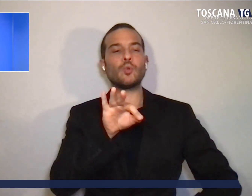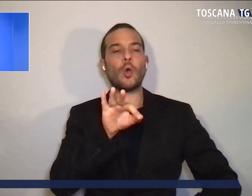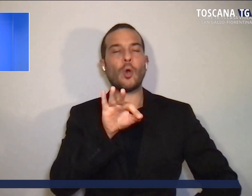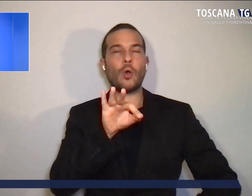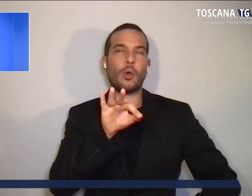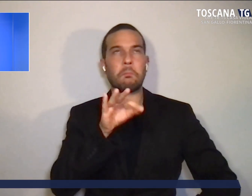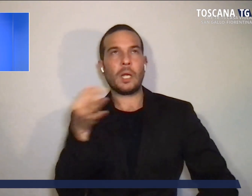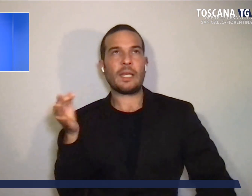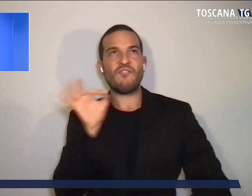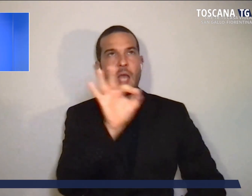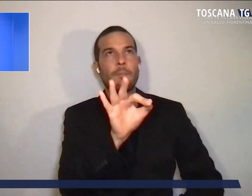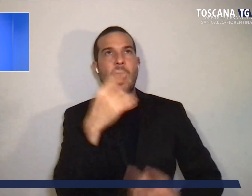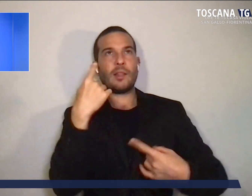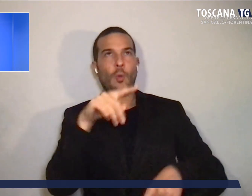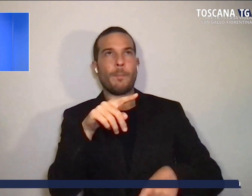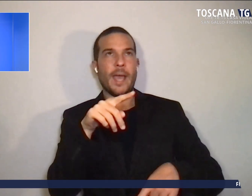rintracciata.